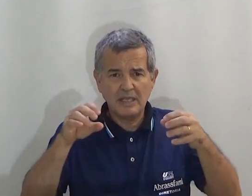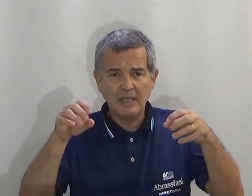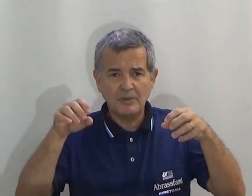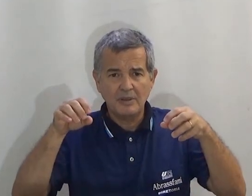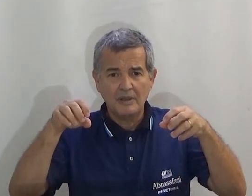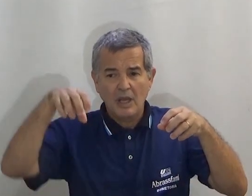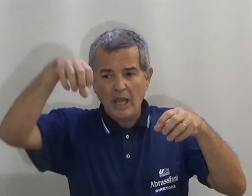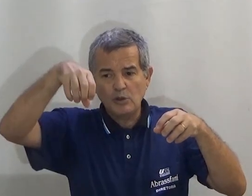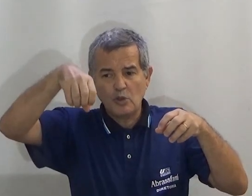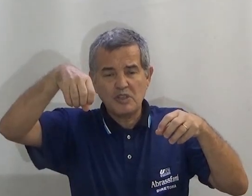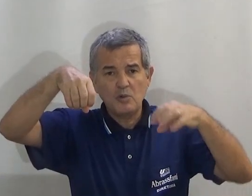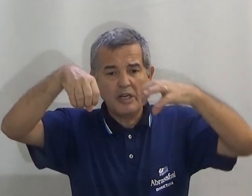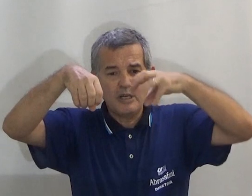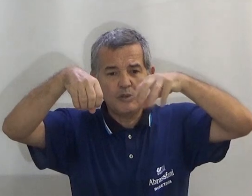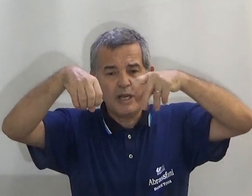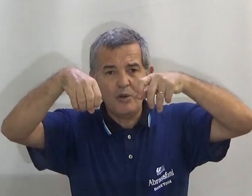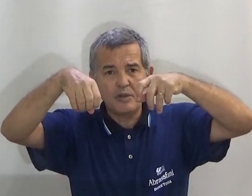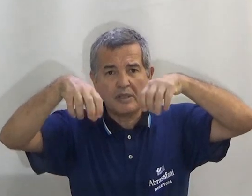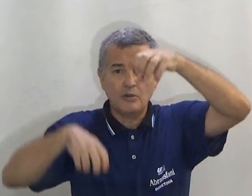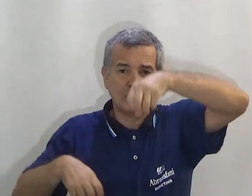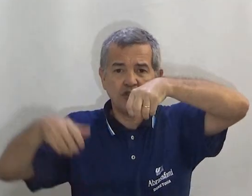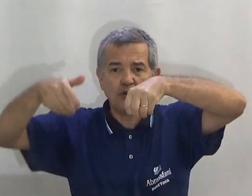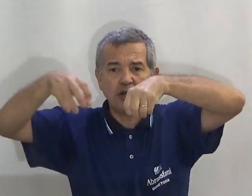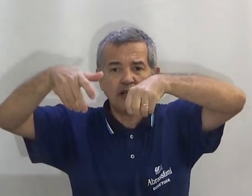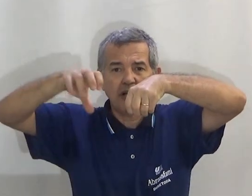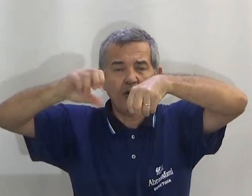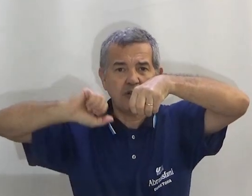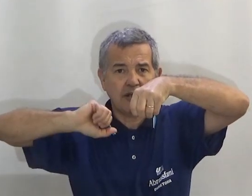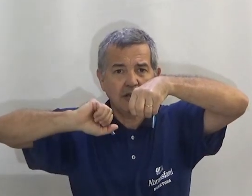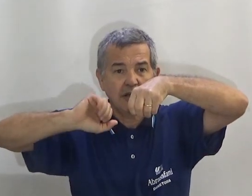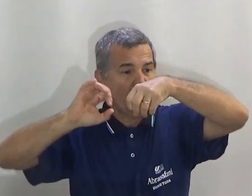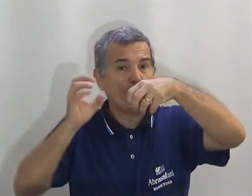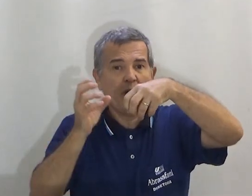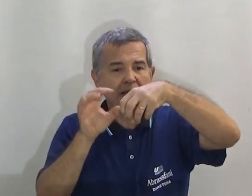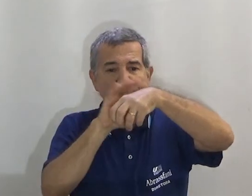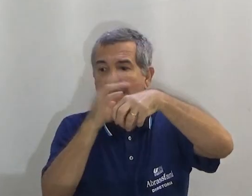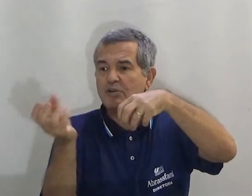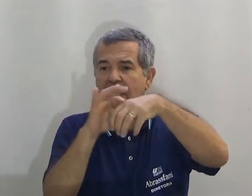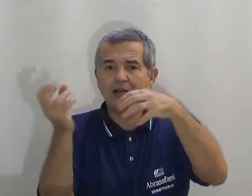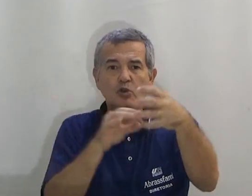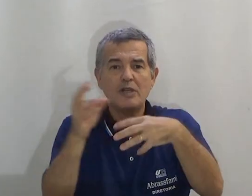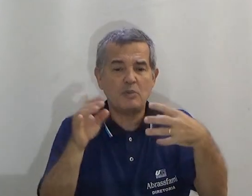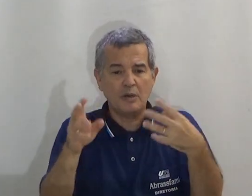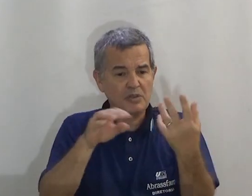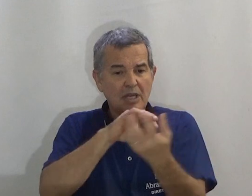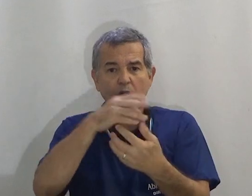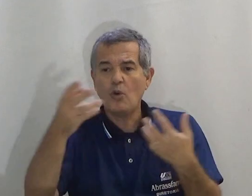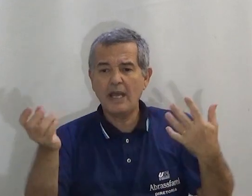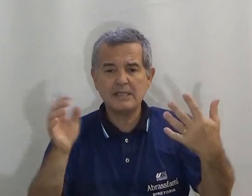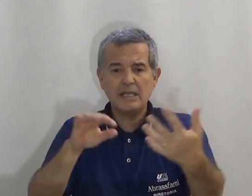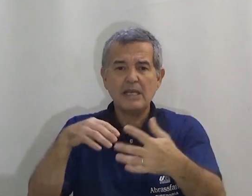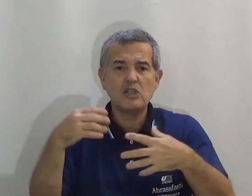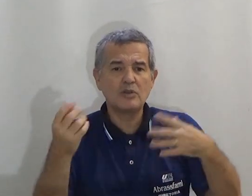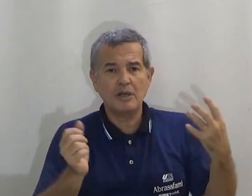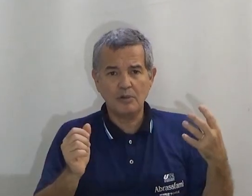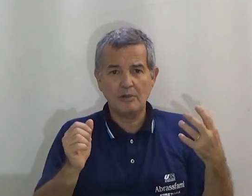Vocês estão me entendendo? Eu estou segurando e na rosca. Ou estou segurando e na rosca. Fluência é usar as duas mãos com